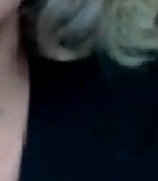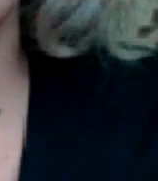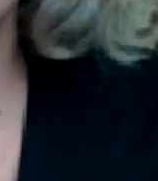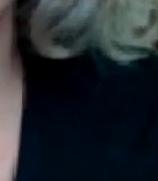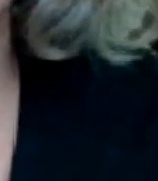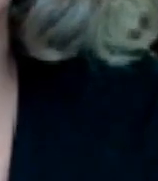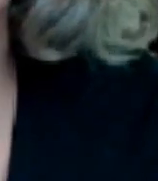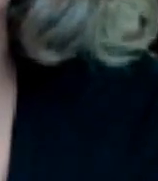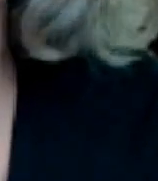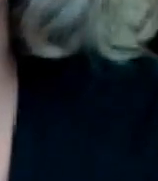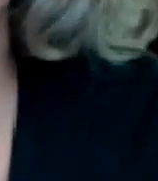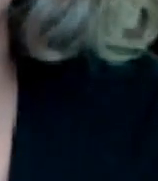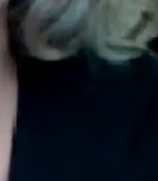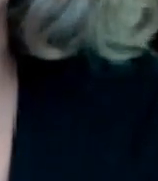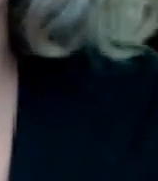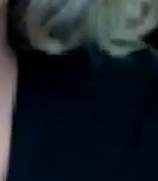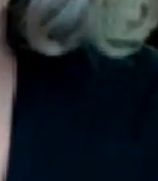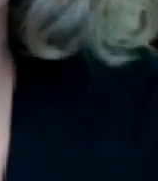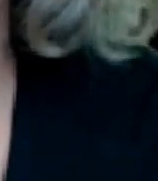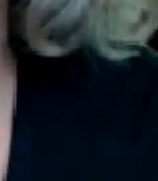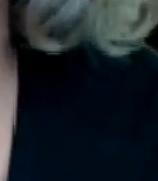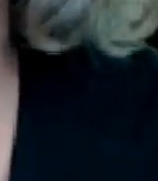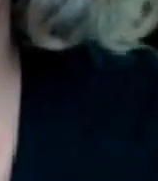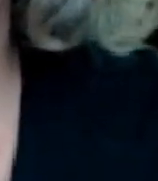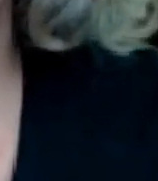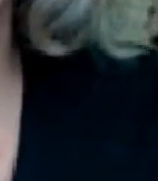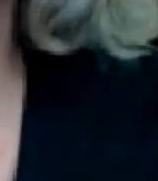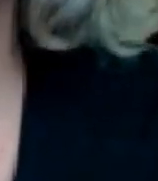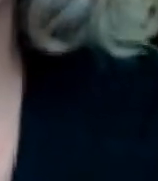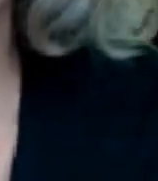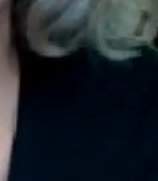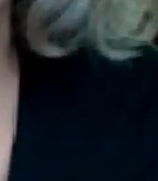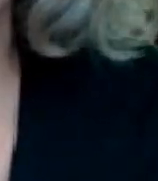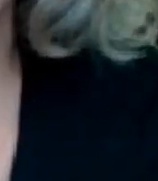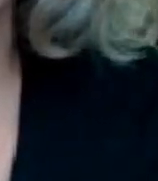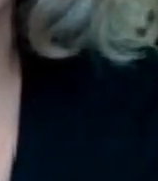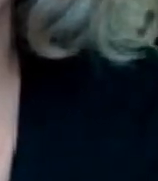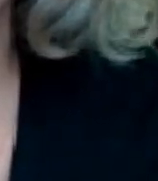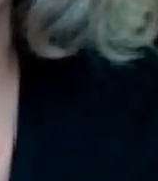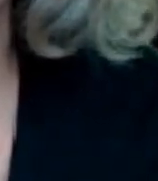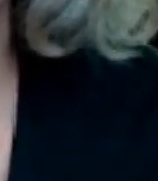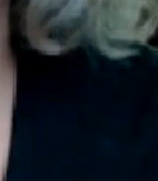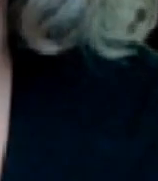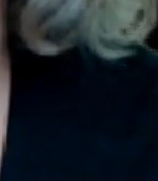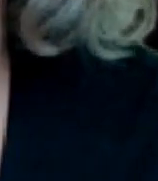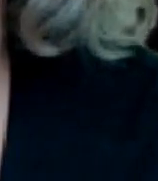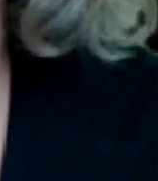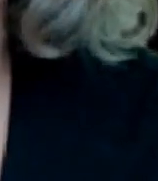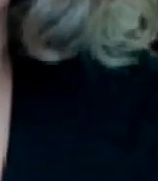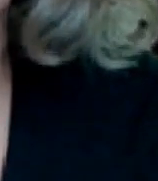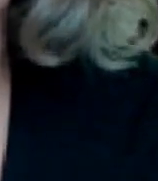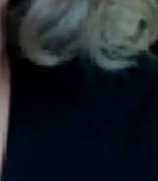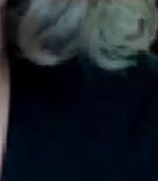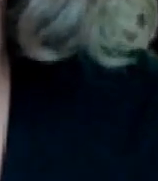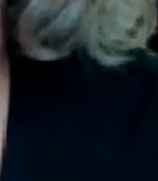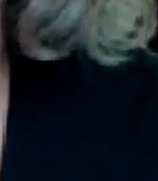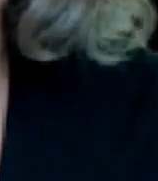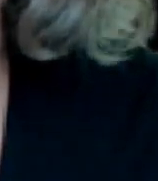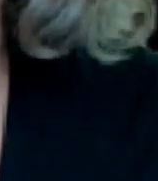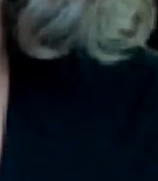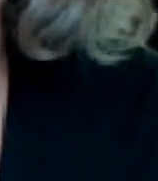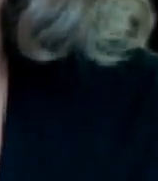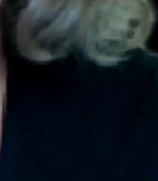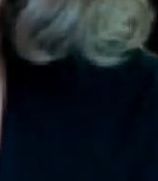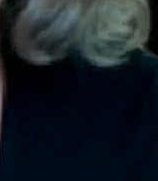programa bien a bien en mi canal al respecto porque no quiero hacer muy